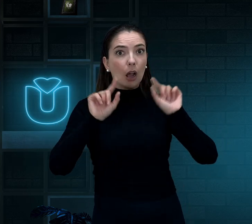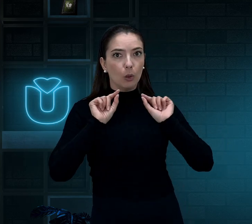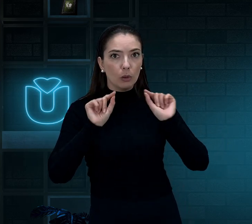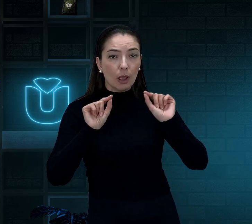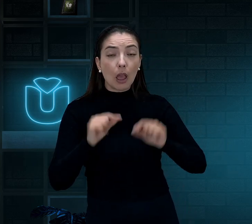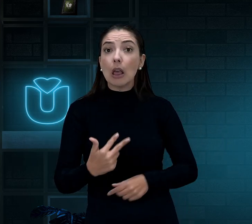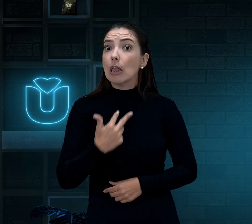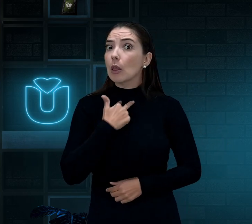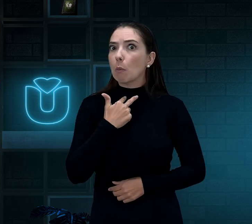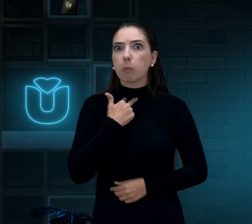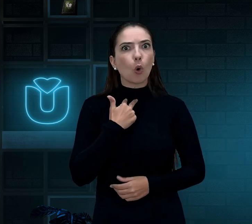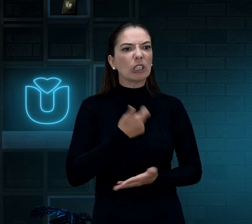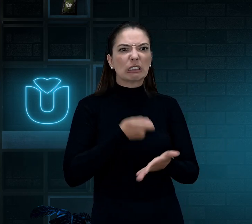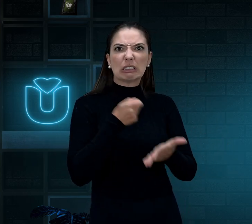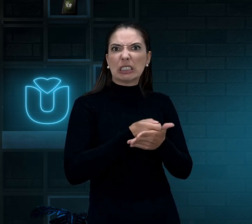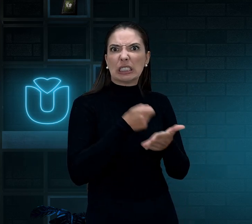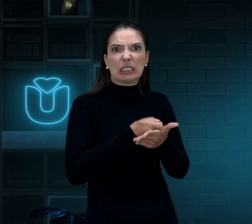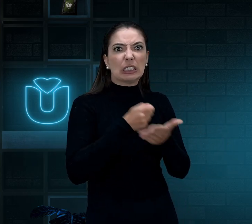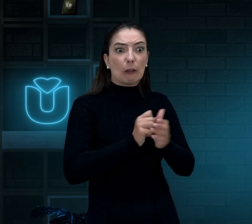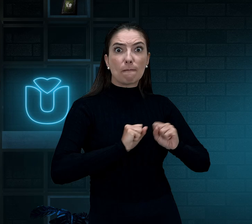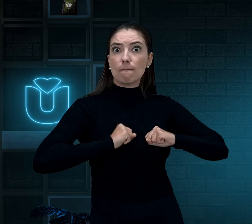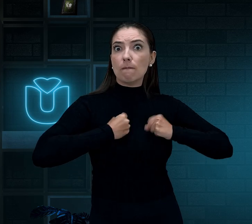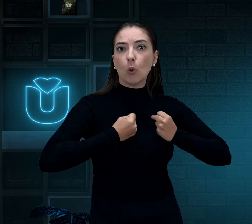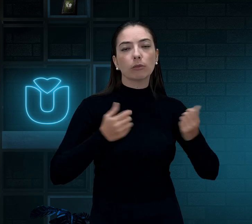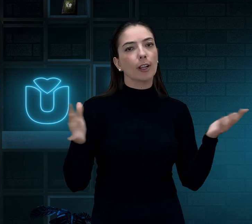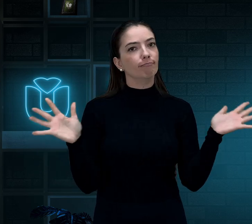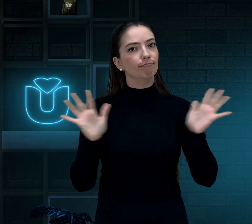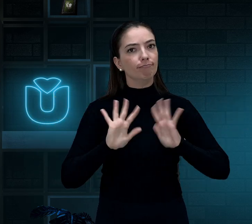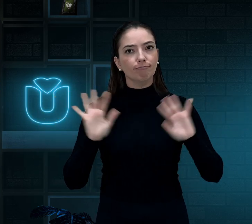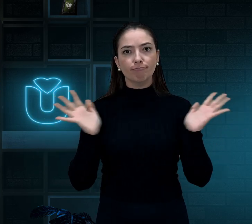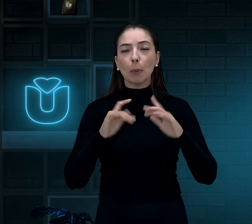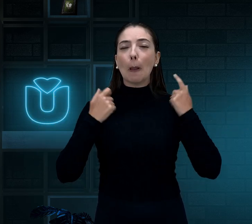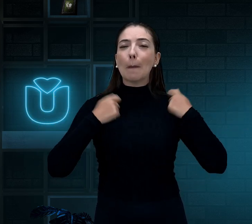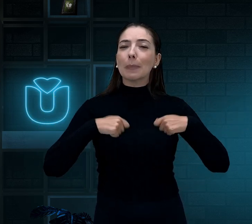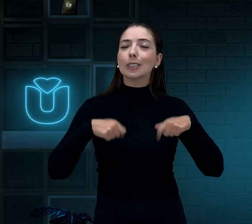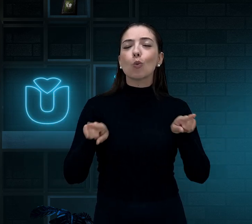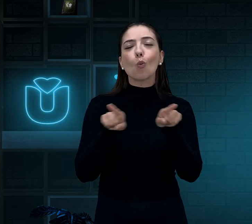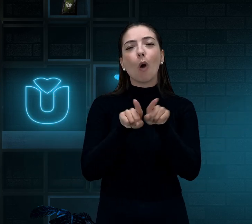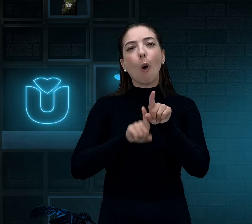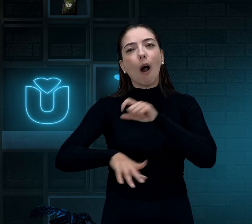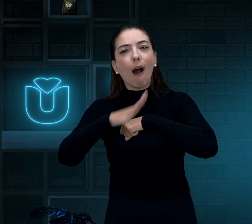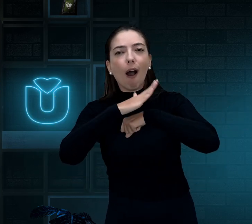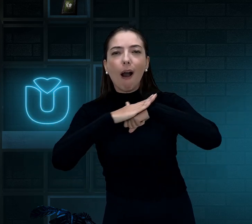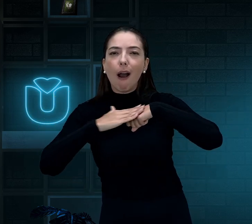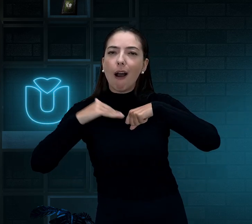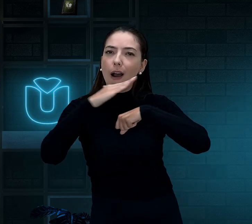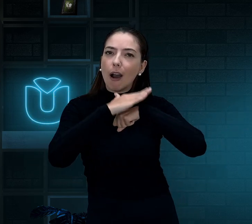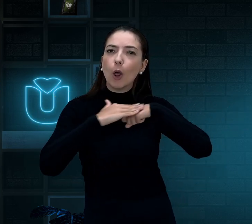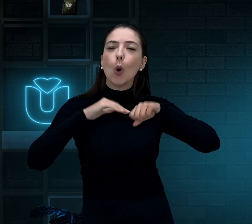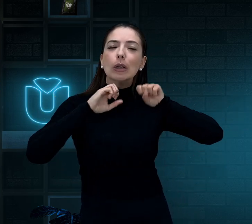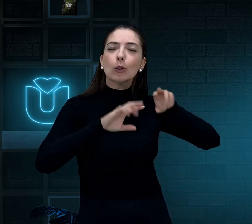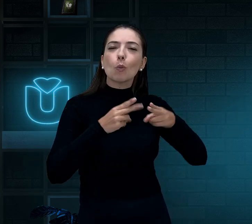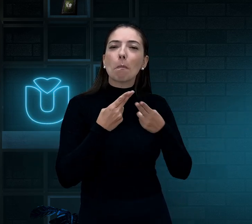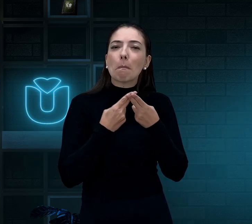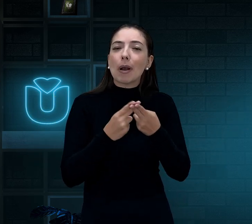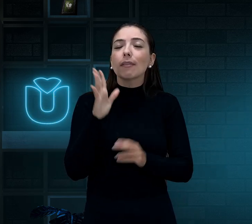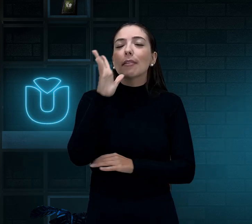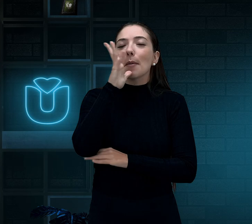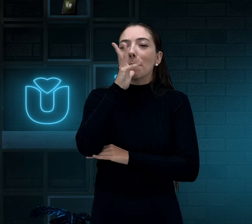para vocês. O que não pode fazer é ficar cobrando, sendo exigente. Precisa ser carinhoso, ensinar com paciência, porque